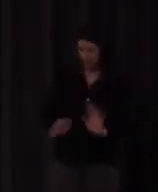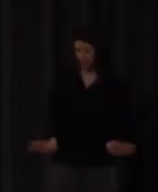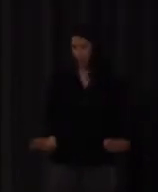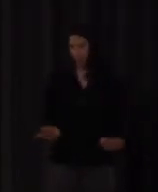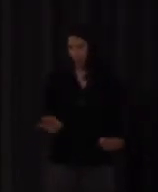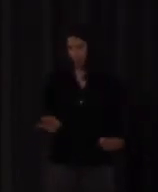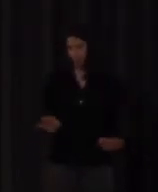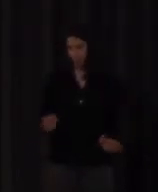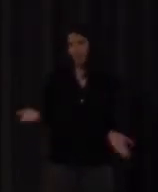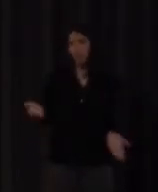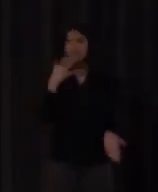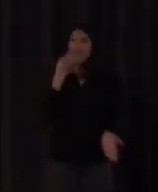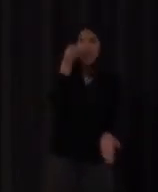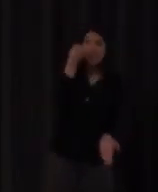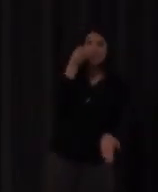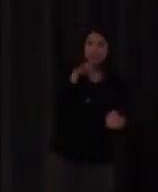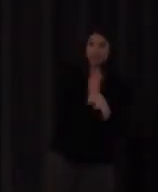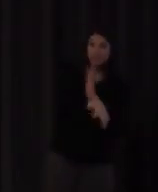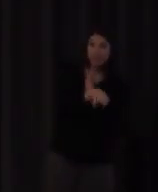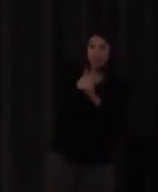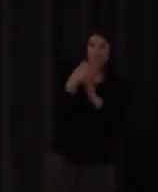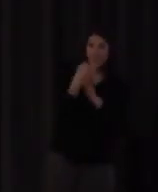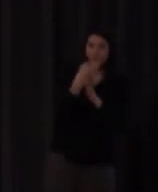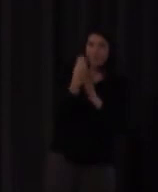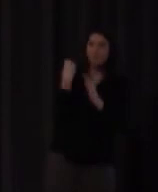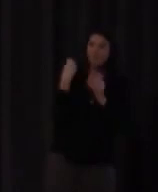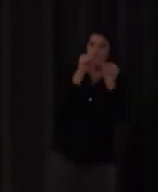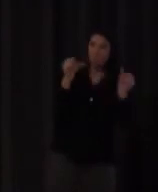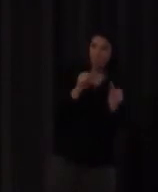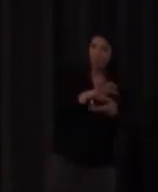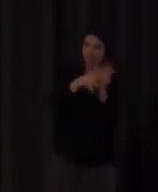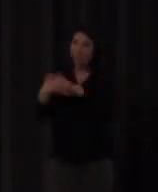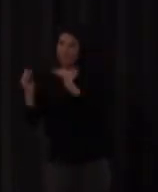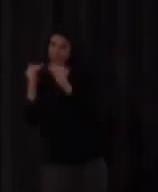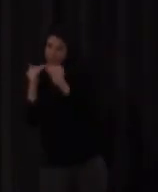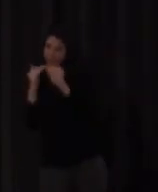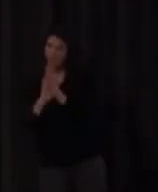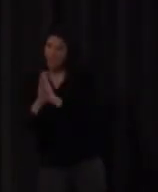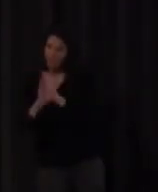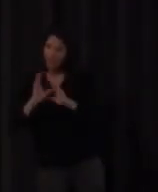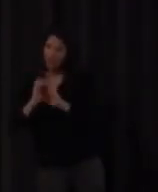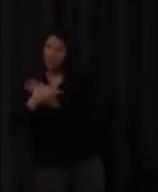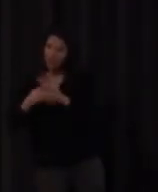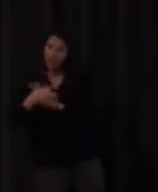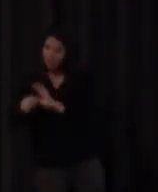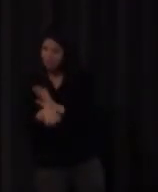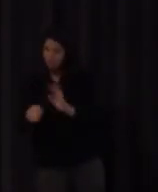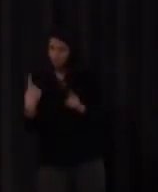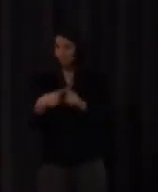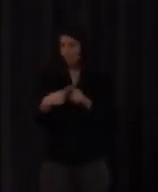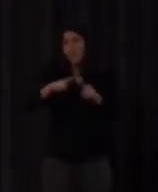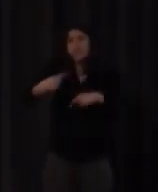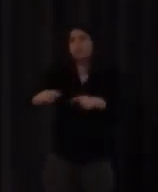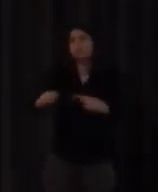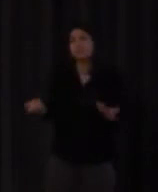deberías llevar a tu casa porque luego las mismas escenas se repiten es decir da igual que sea un alumno